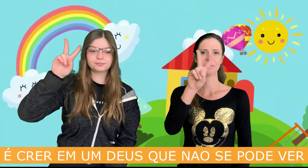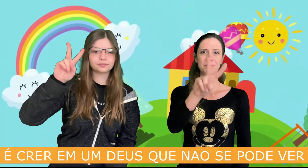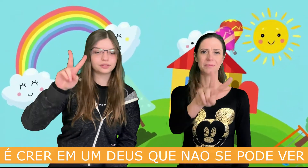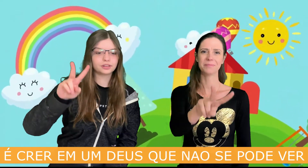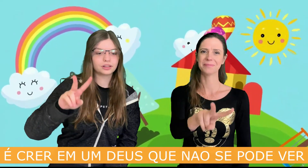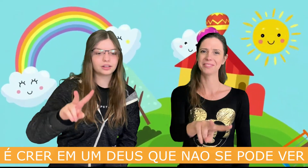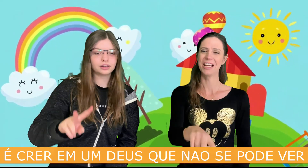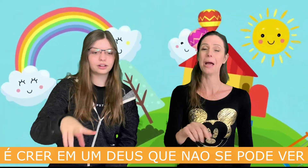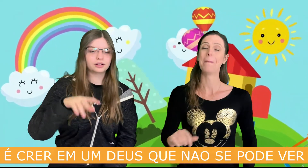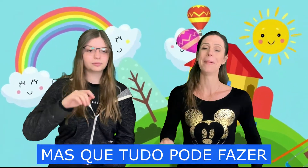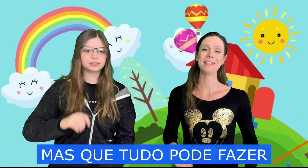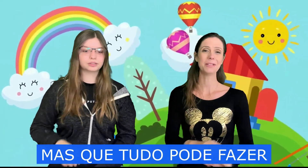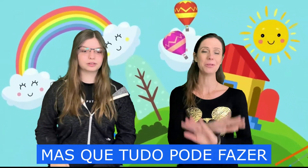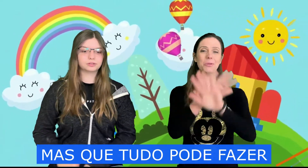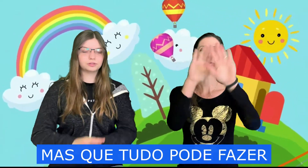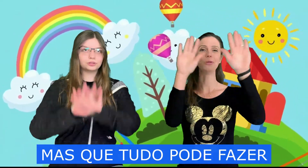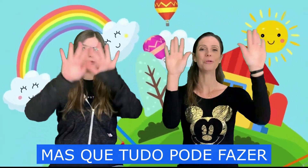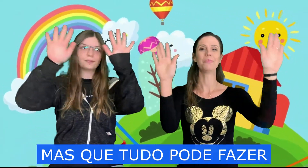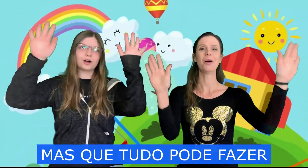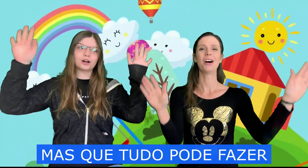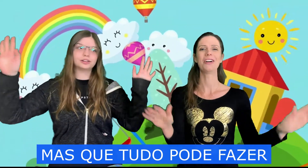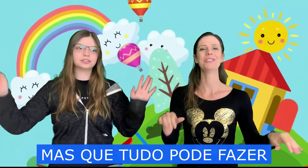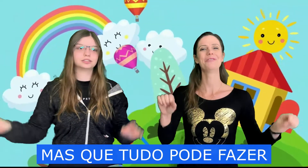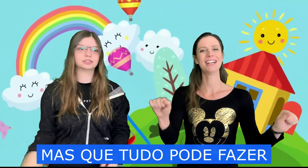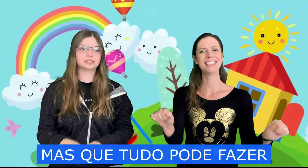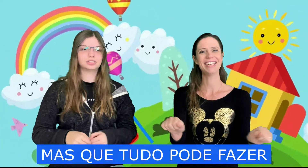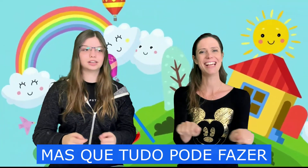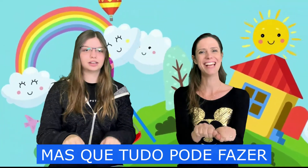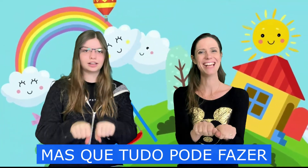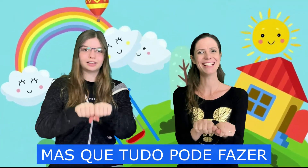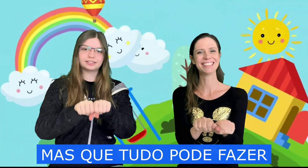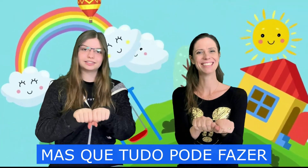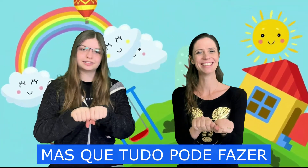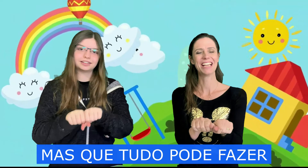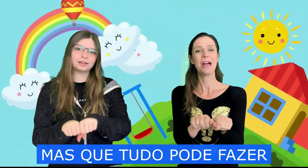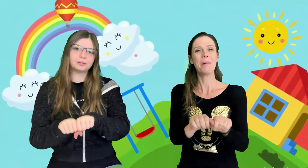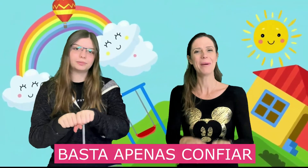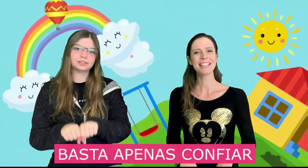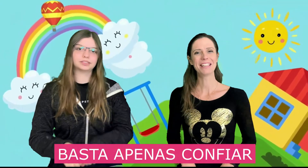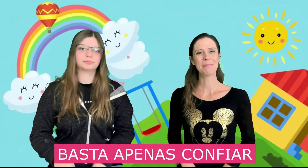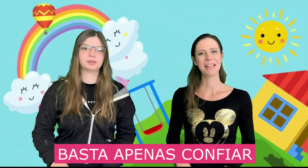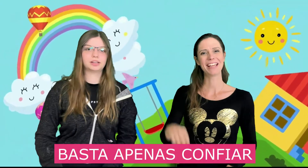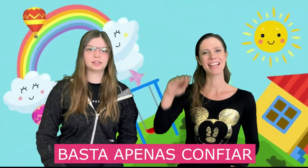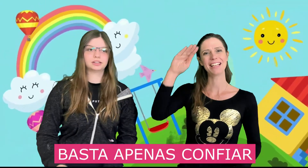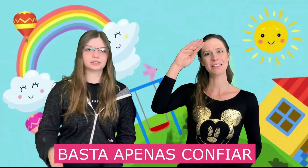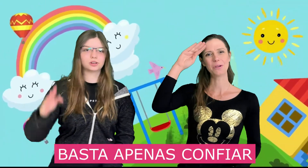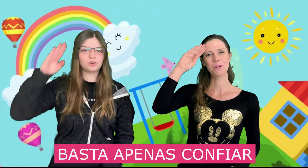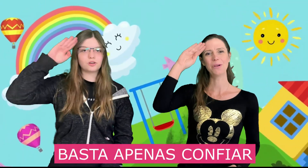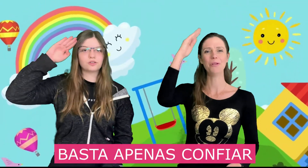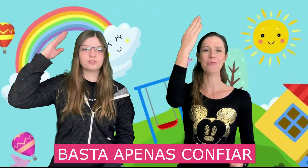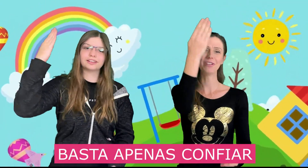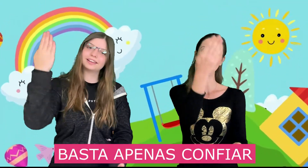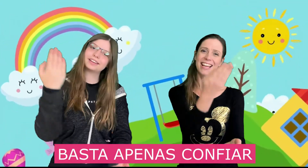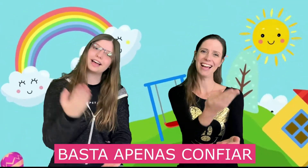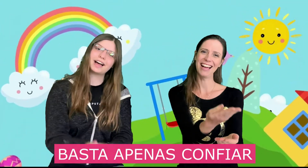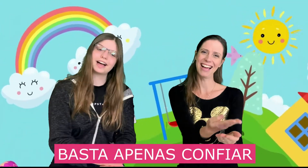Mas que tudo pode fazer Basta apenas confiar